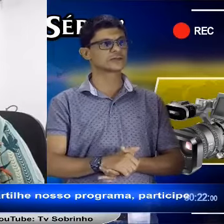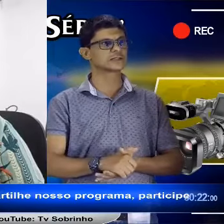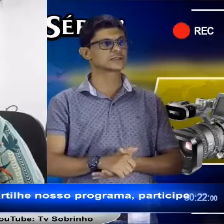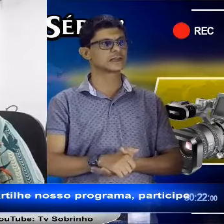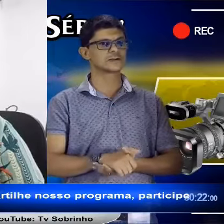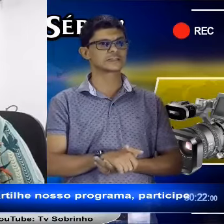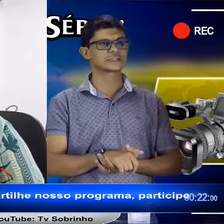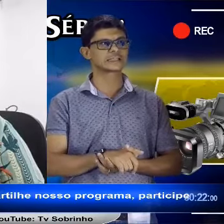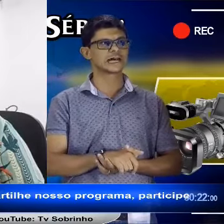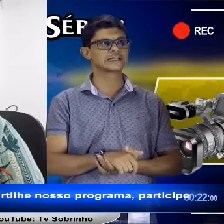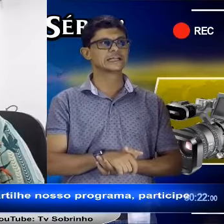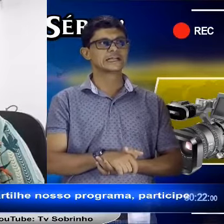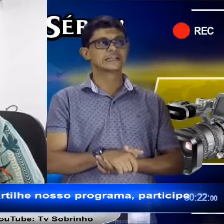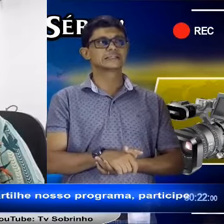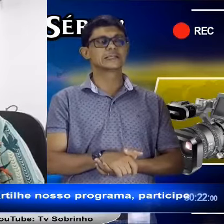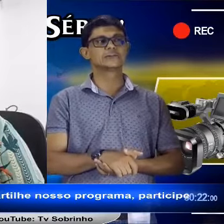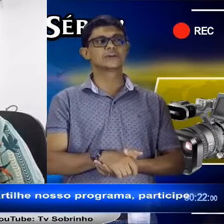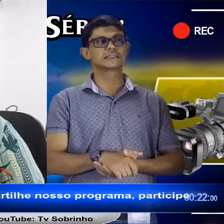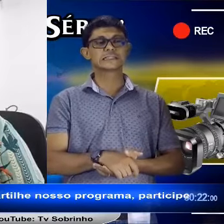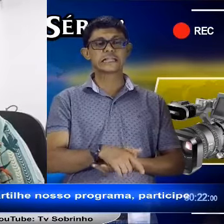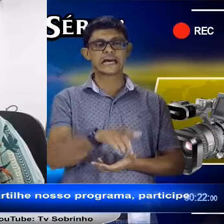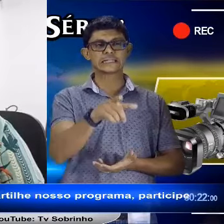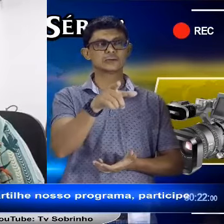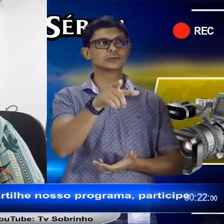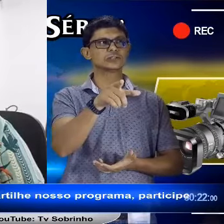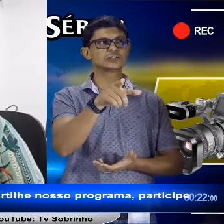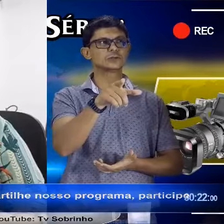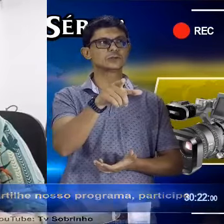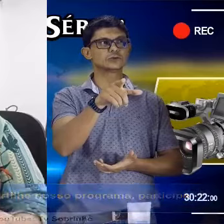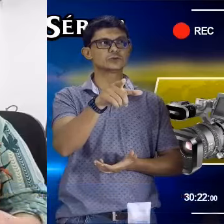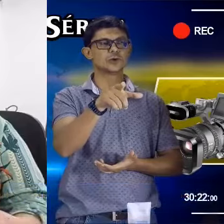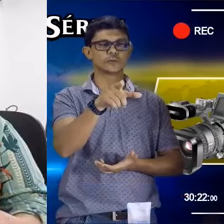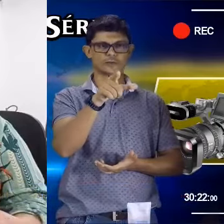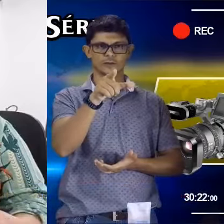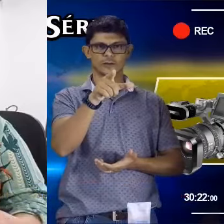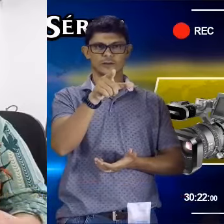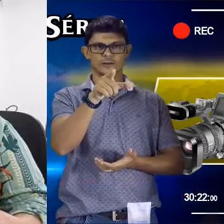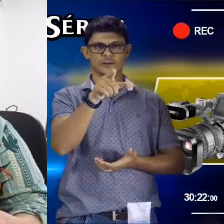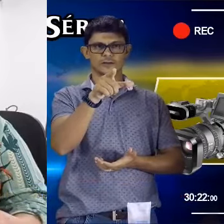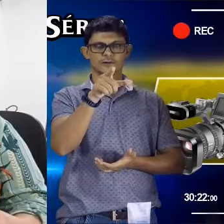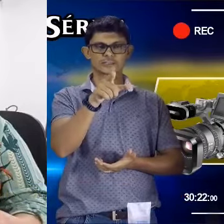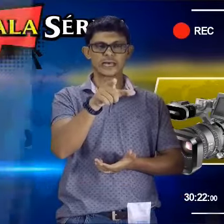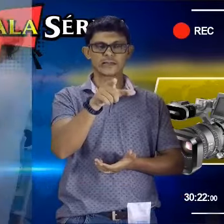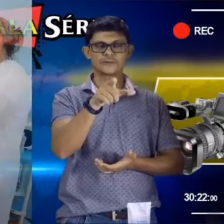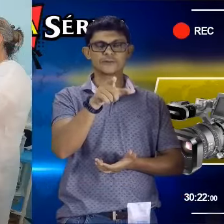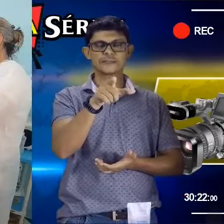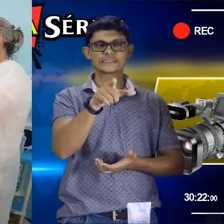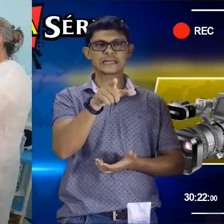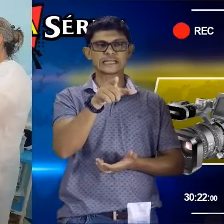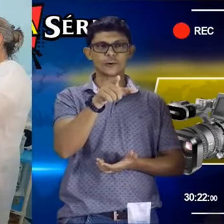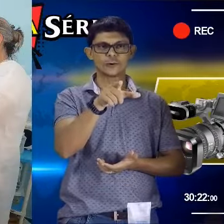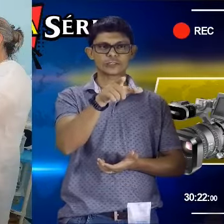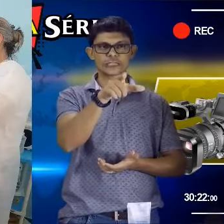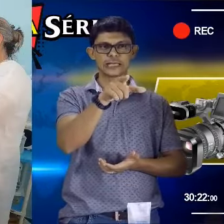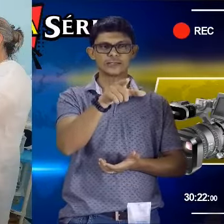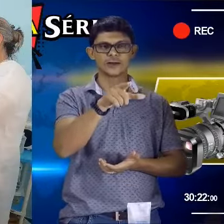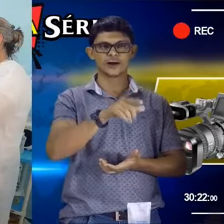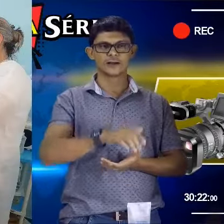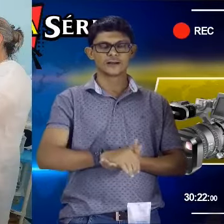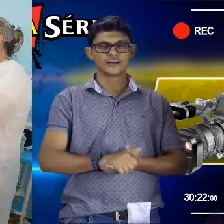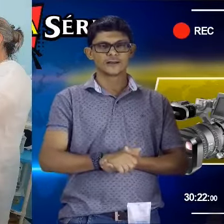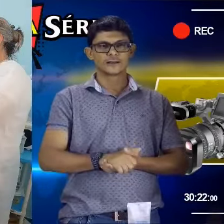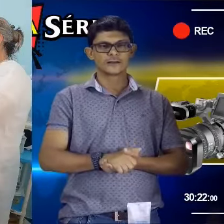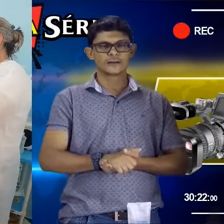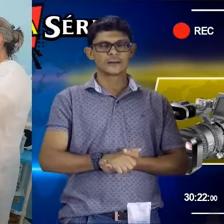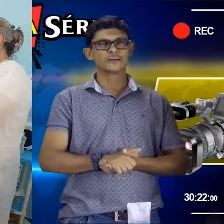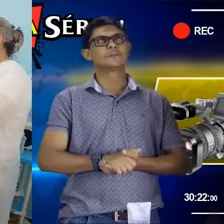mundonovense, é a nossa cidade, sendo vacinada no município de Mundo Novo. Rosária foi vacinada hoje, tá aí, ó.